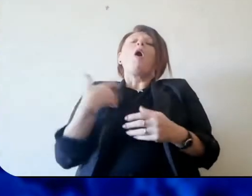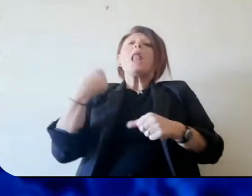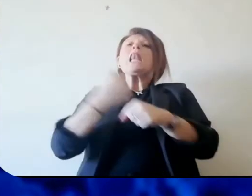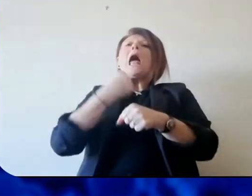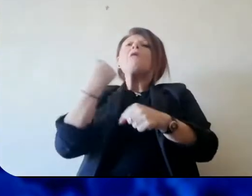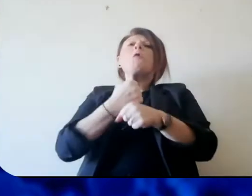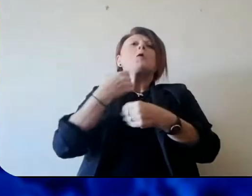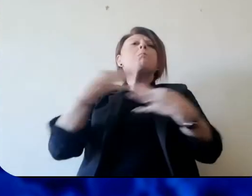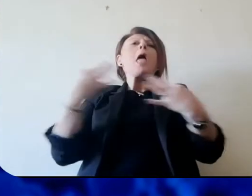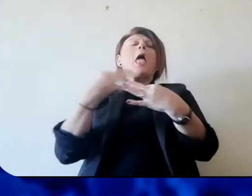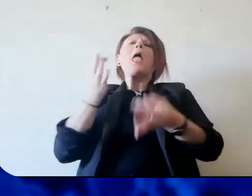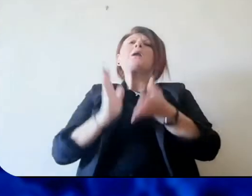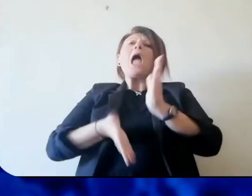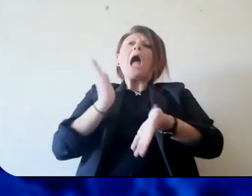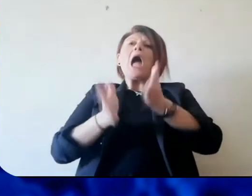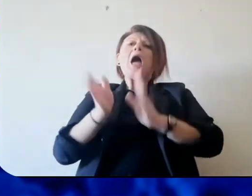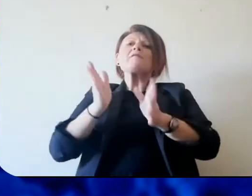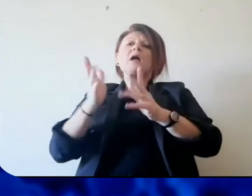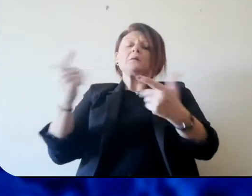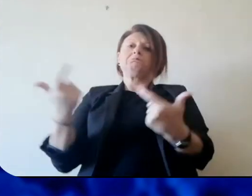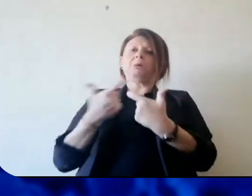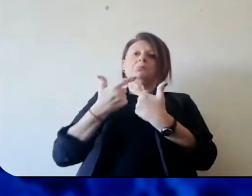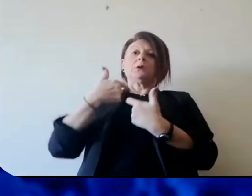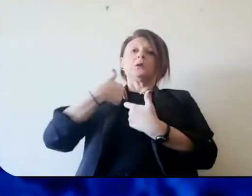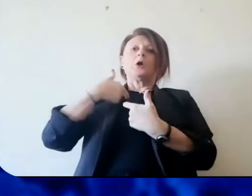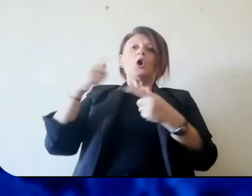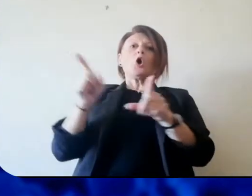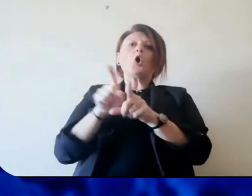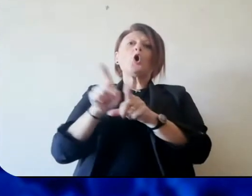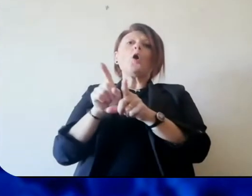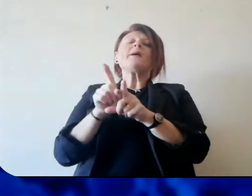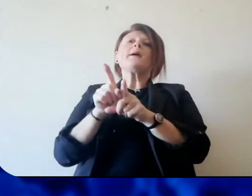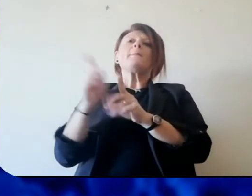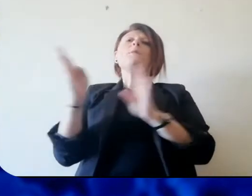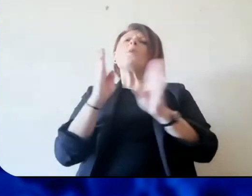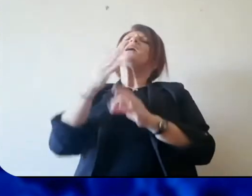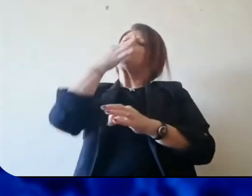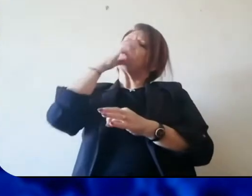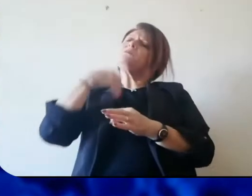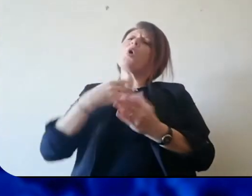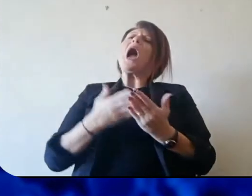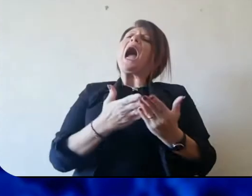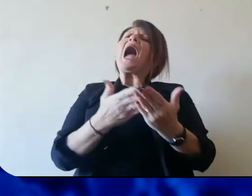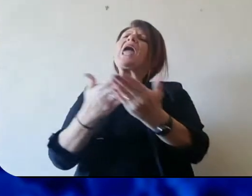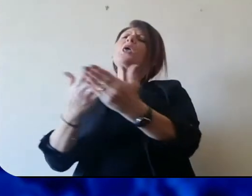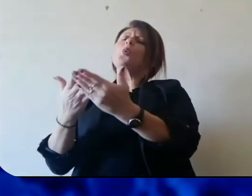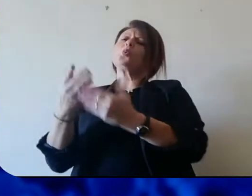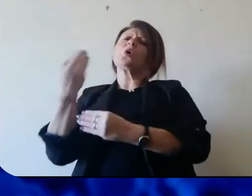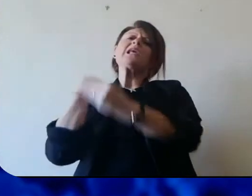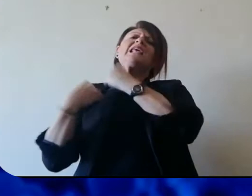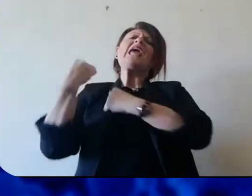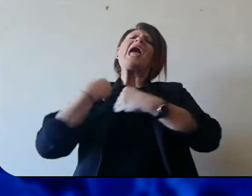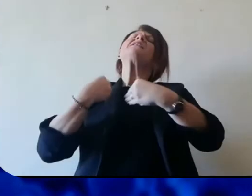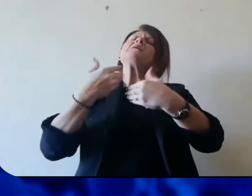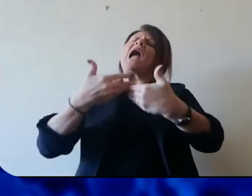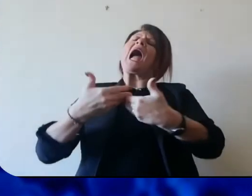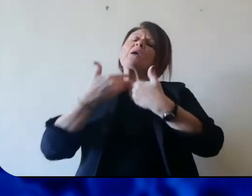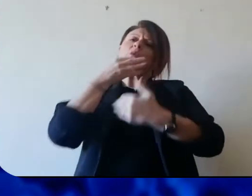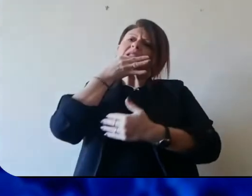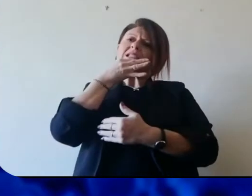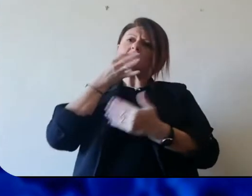il momento durante un'attività lavorativa di avere una difficoltà particolare. Chiedere aiuto in questo momento è